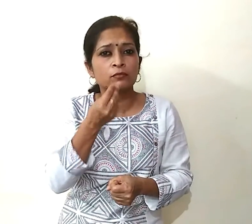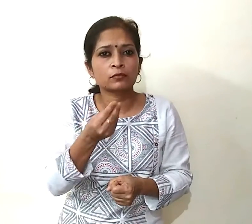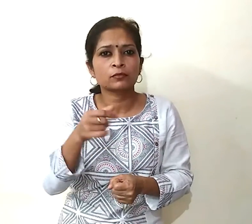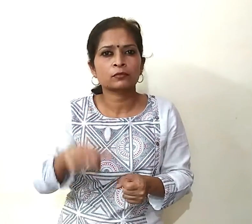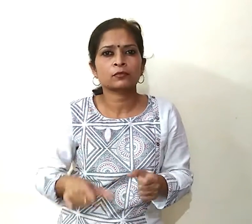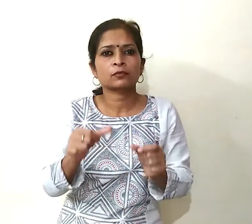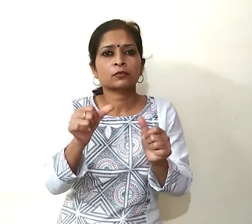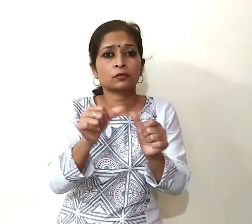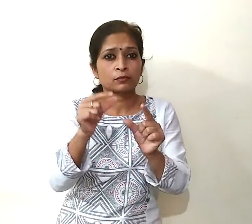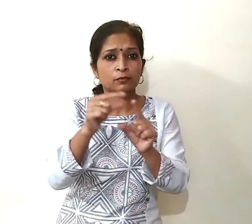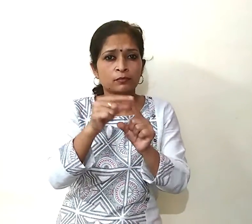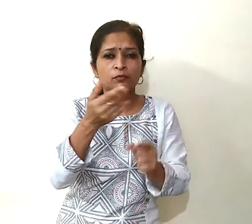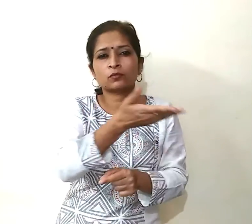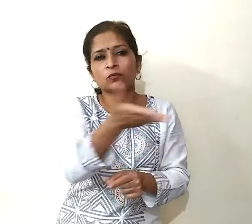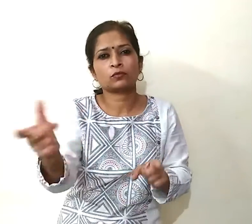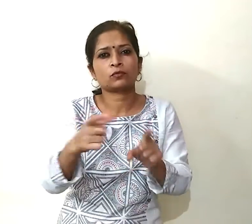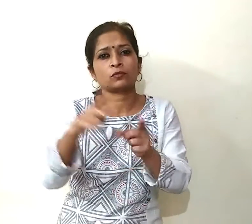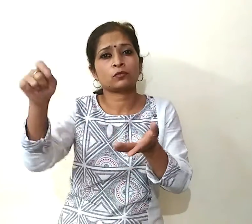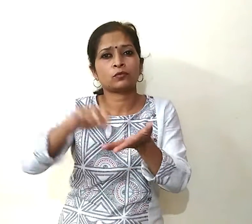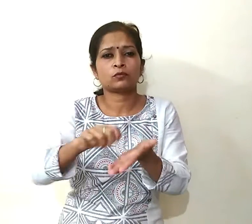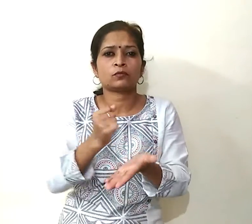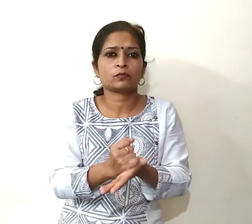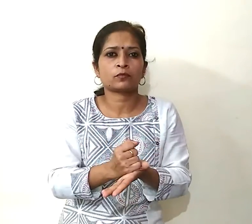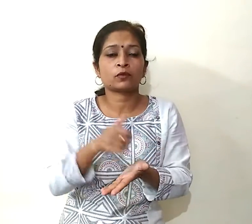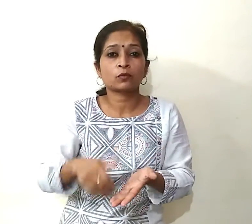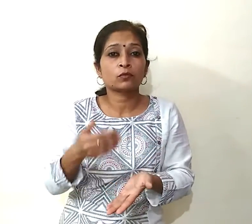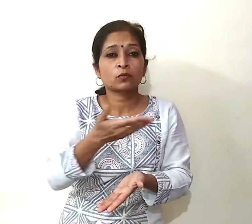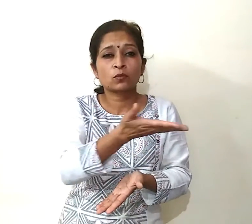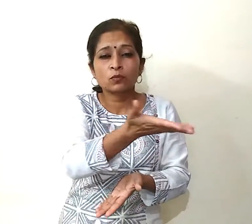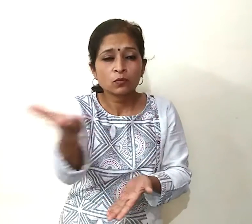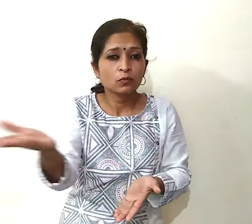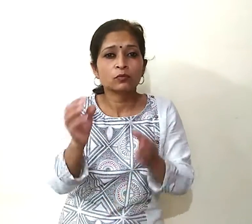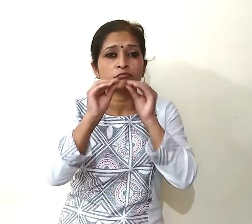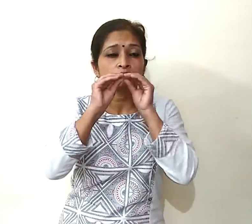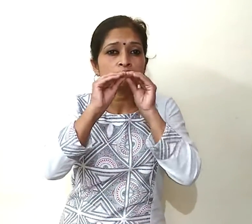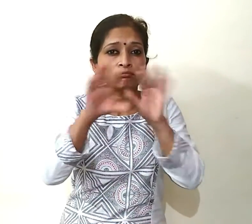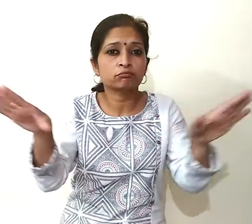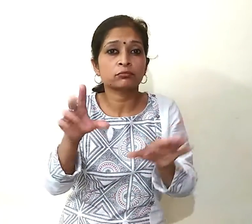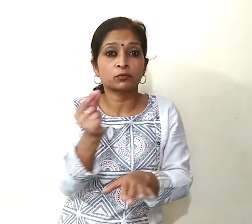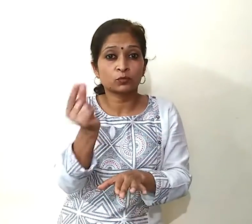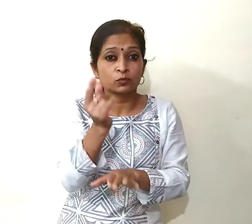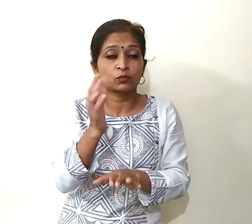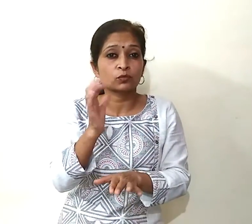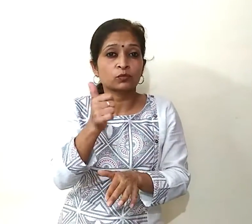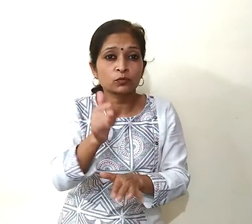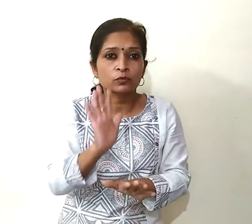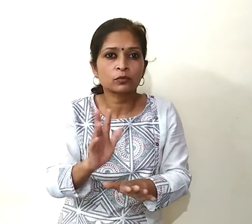को आप सब इंस्टॉल करें और सभी तक इसकी उपयोगिता की जानकारी पहुंचाएं ताकि ज्यादा से ज्यादा लोग